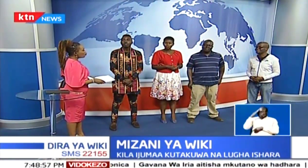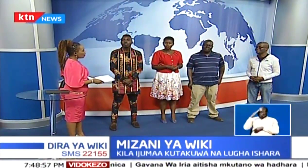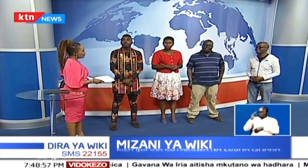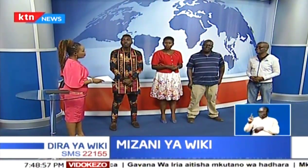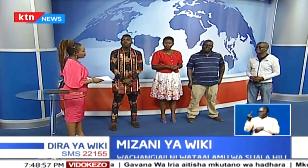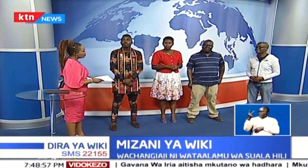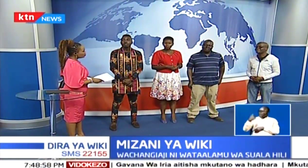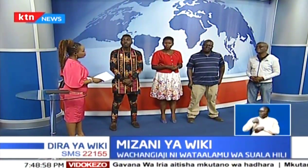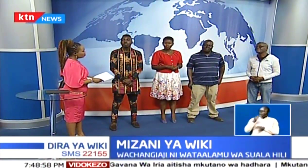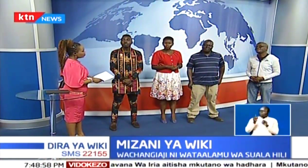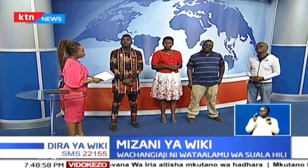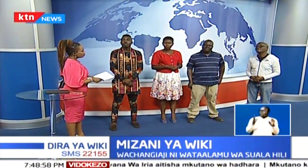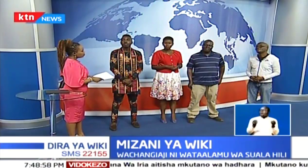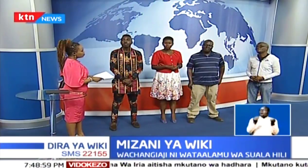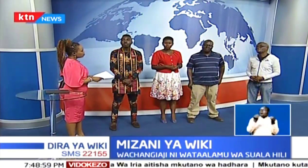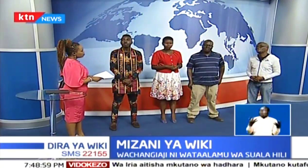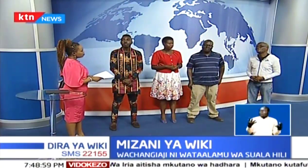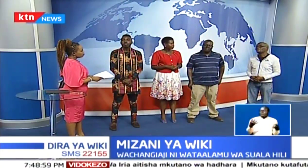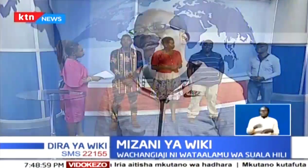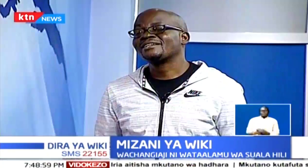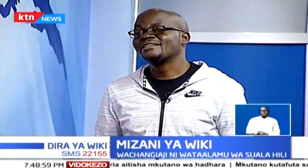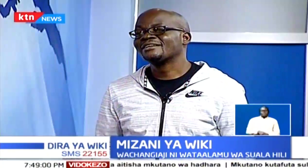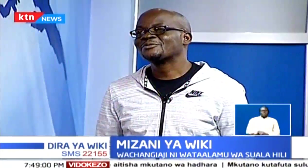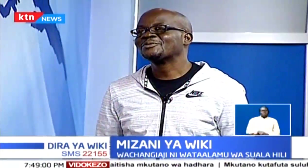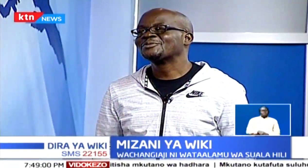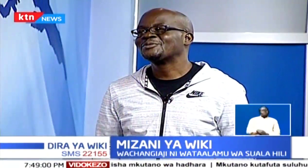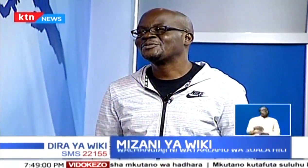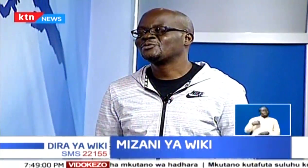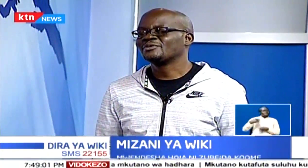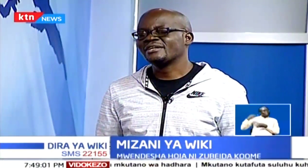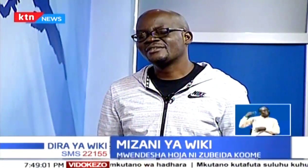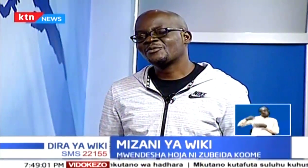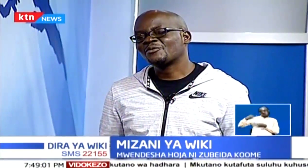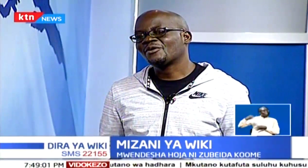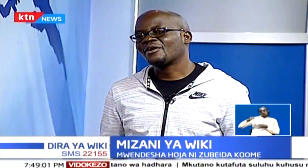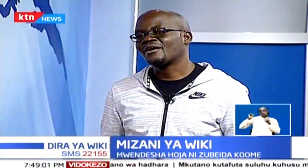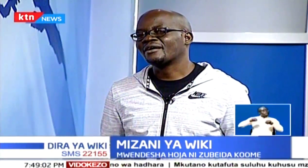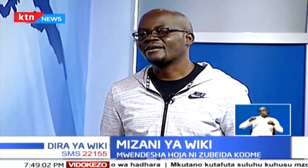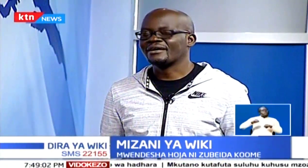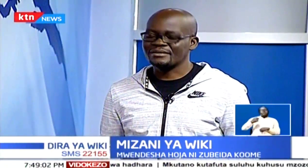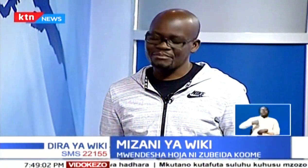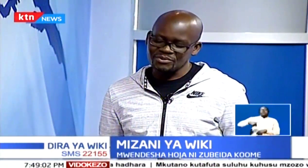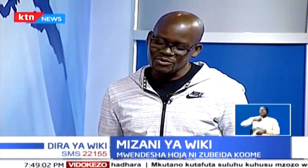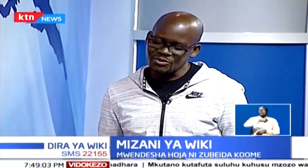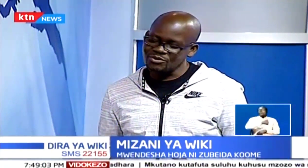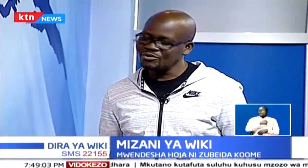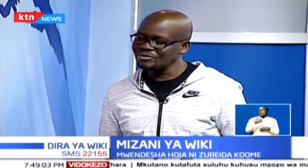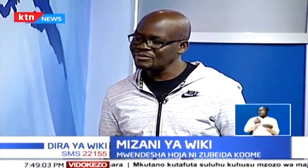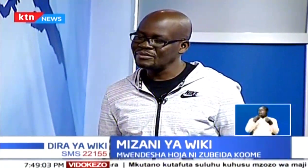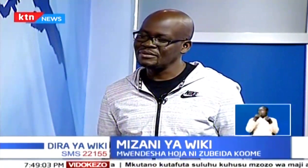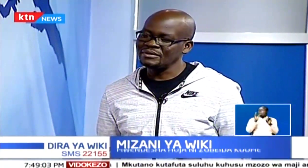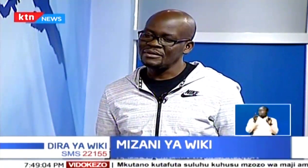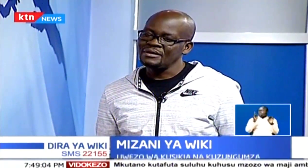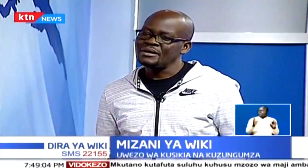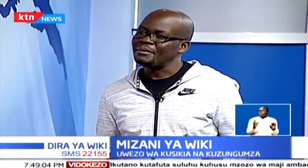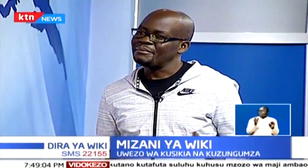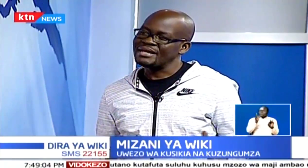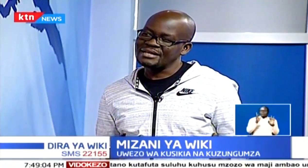nchini mkuuangapi? Kwa kukadiria tu, tunaeza kwa karibu,